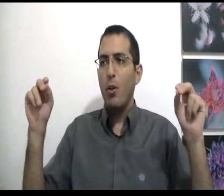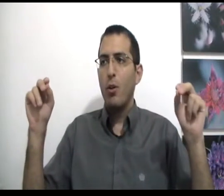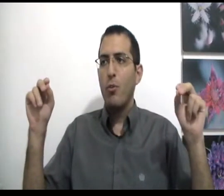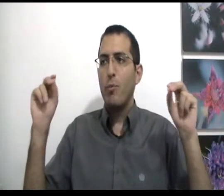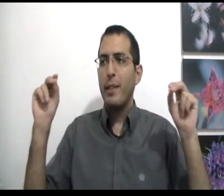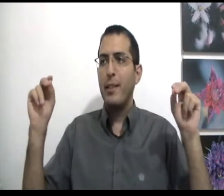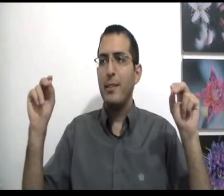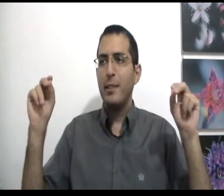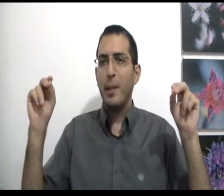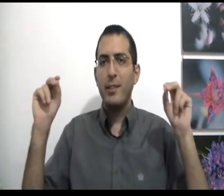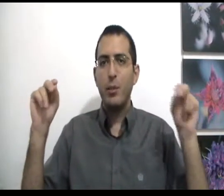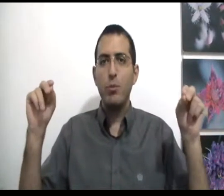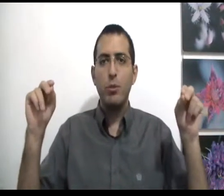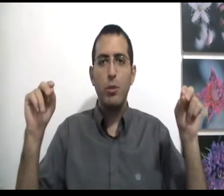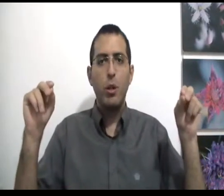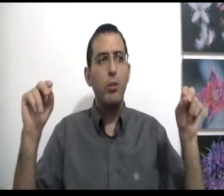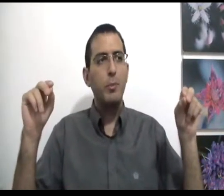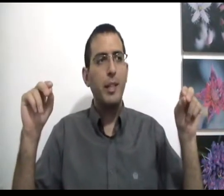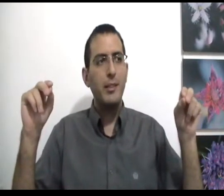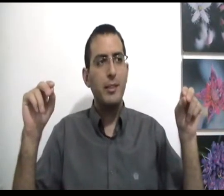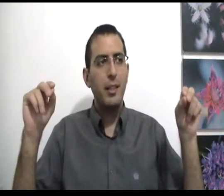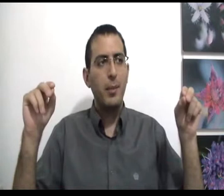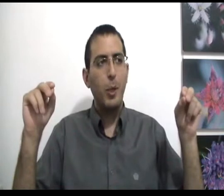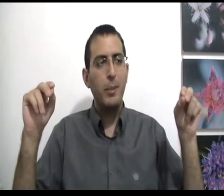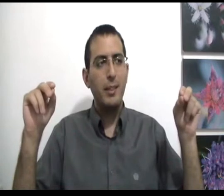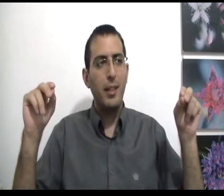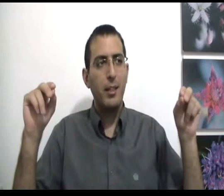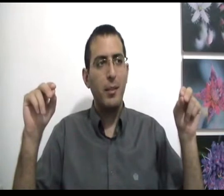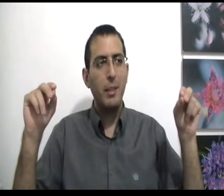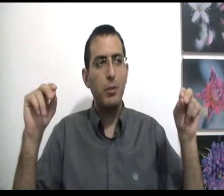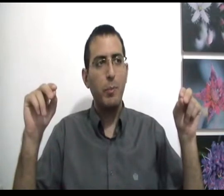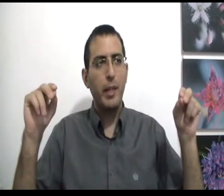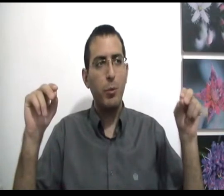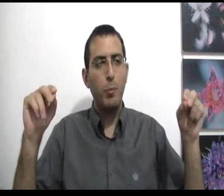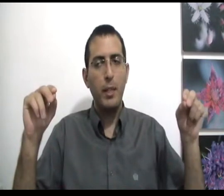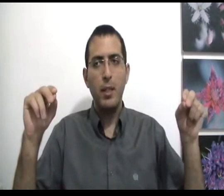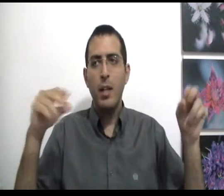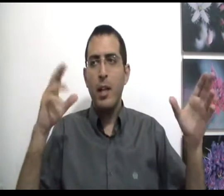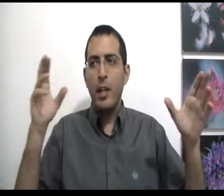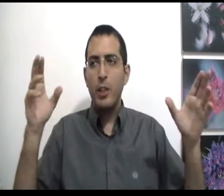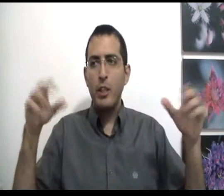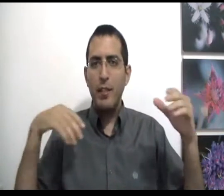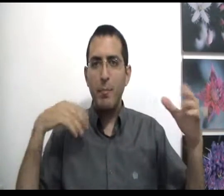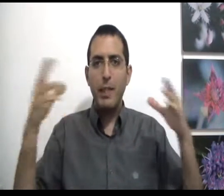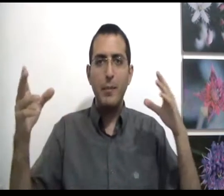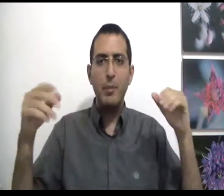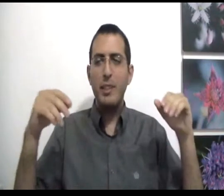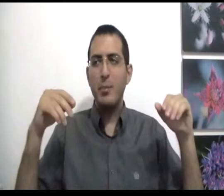שהוא מתייחס לזה ברצינות או שהוא מתייחס לזה כמו המשחק מה זאת אומרת? לדוגמה, כשעכשיו בן אדם המציא איזה